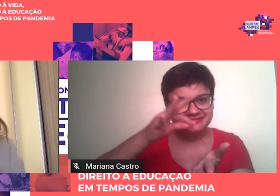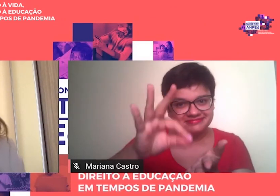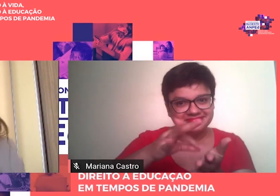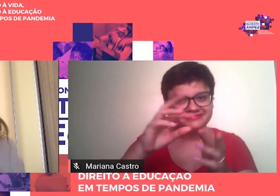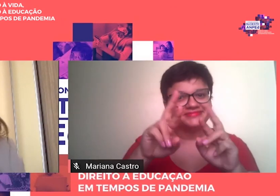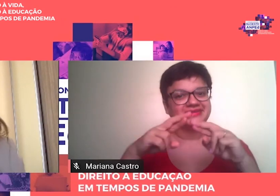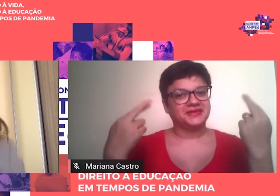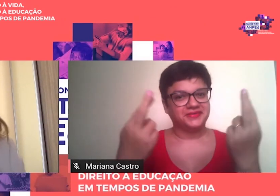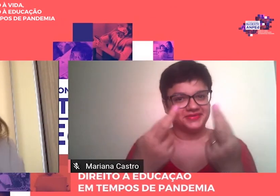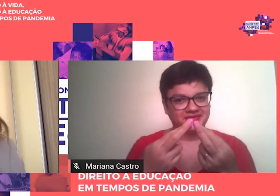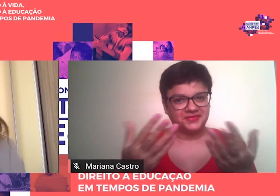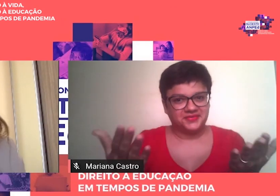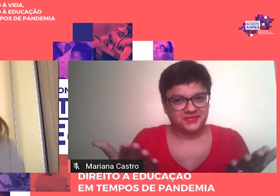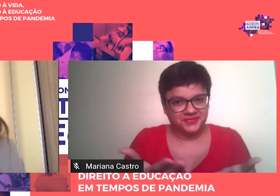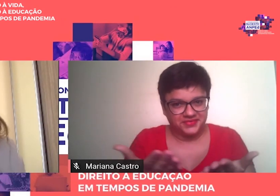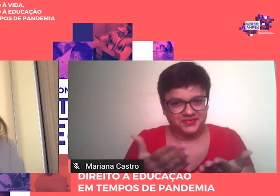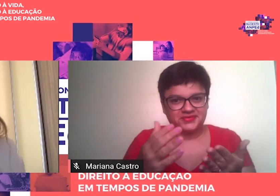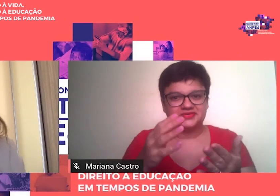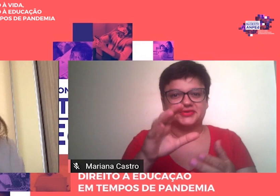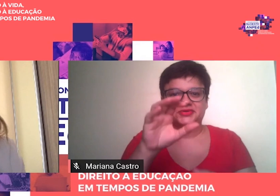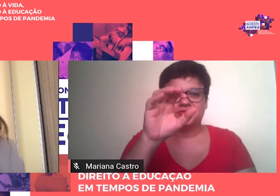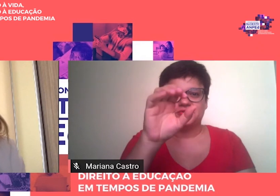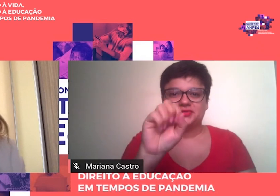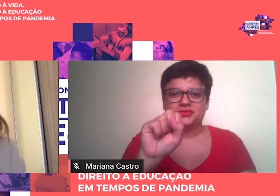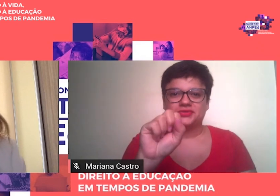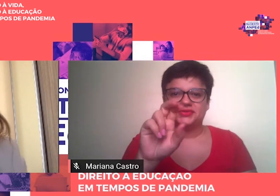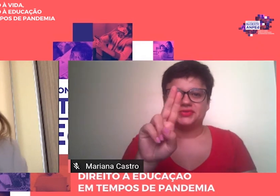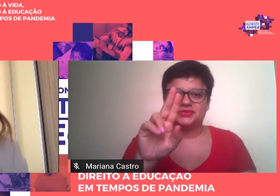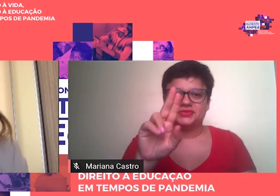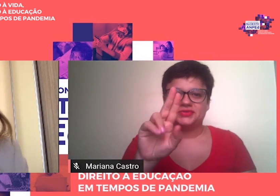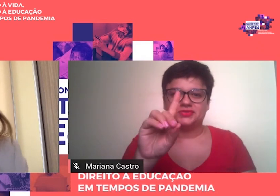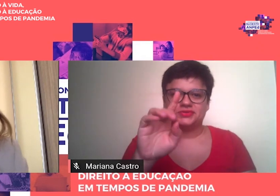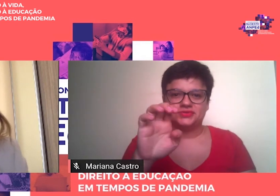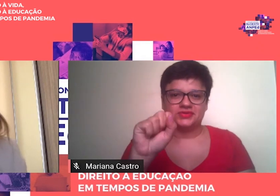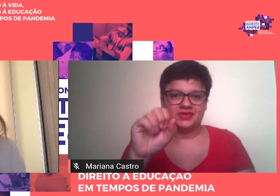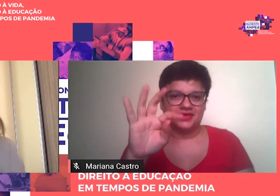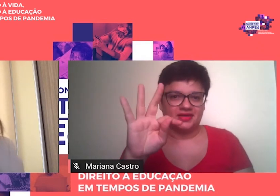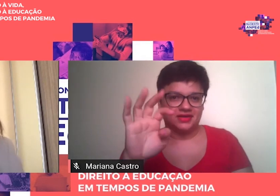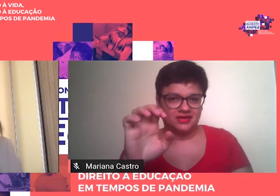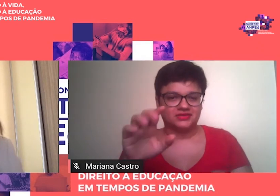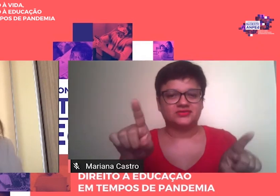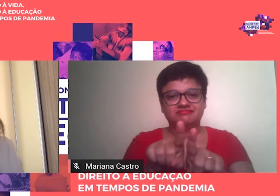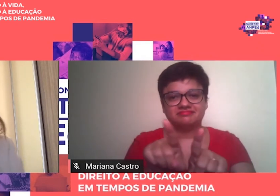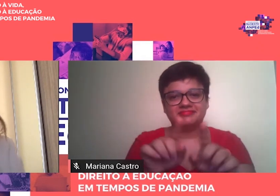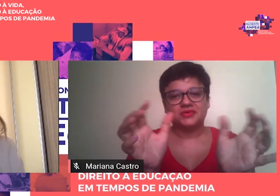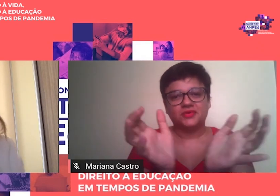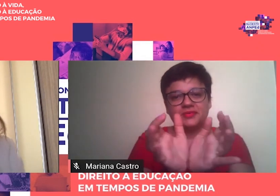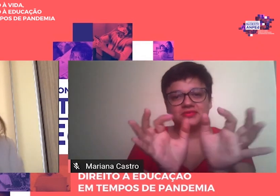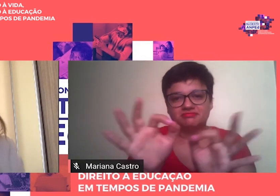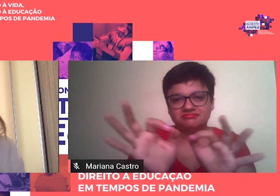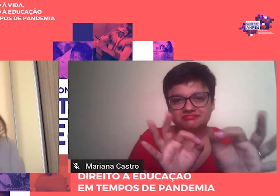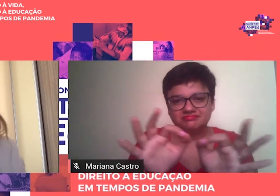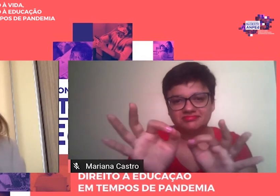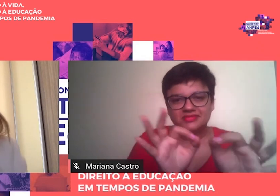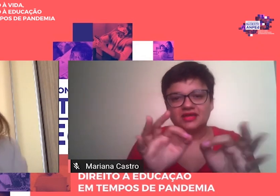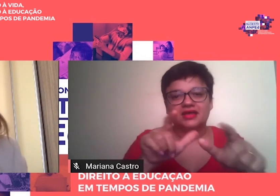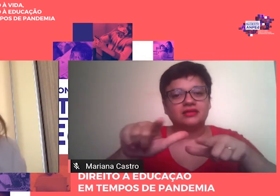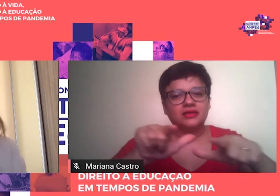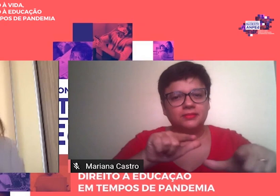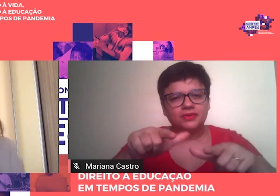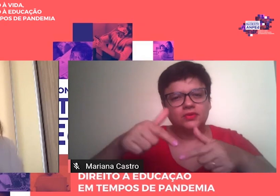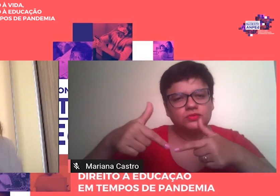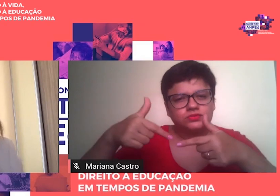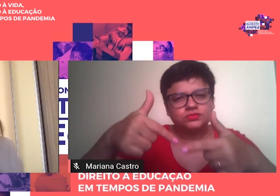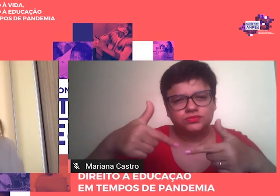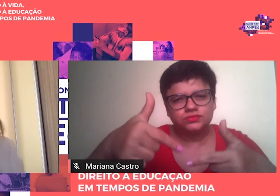regional do Sudeste Especialmente para toda a comissão organizadora Que trabalhou com tanto afinco